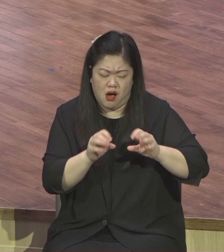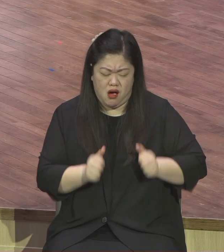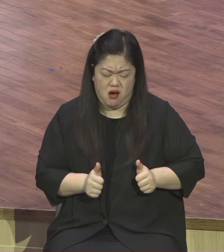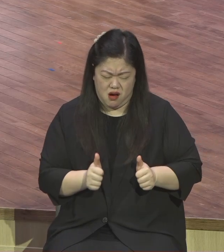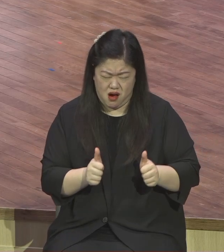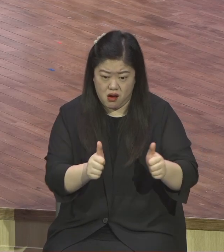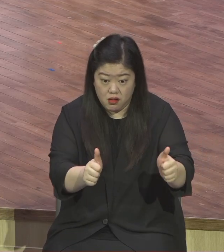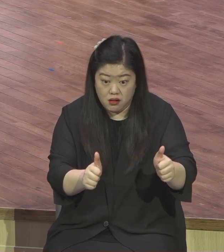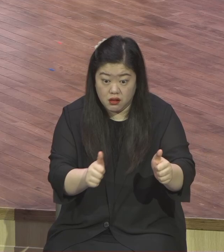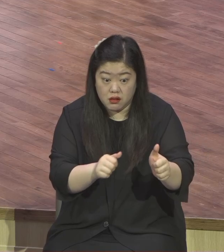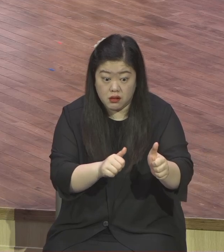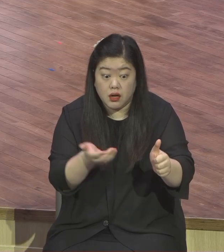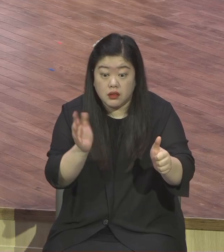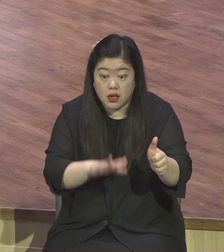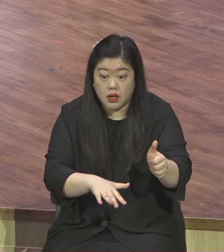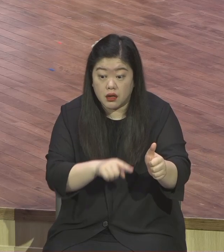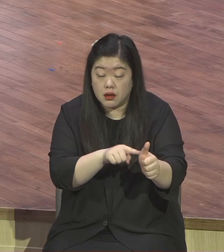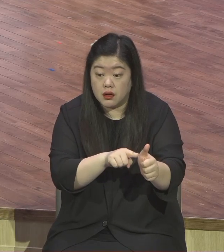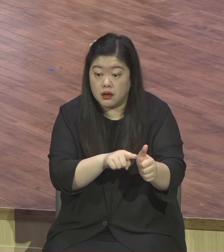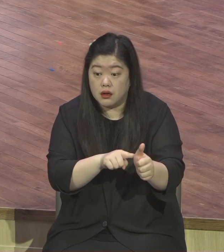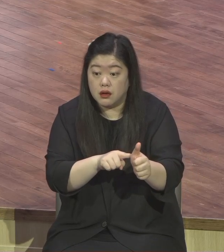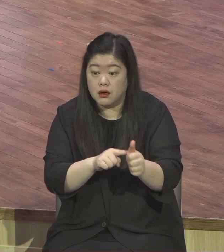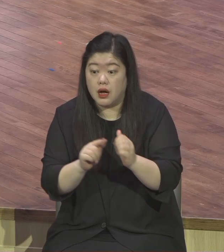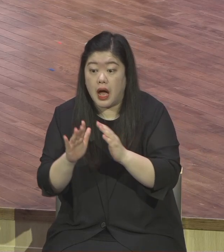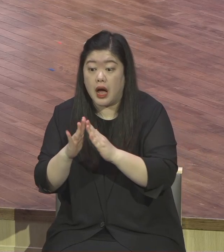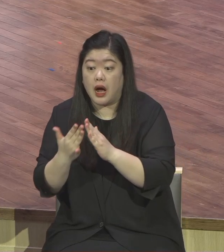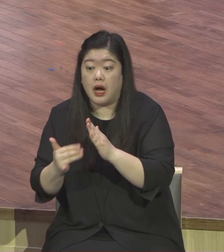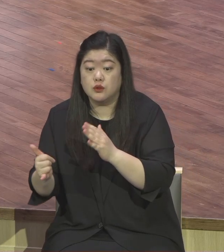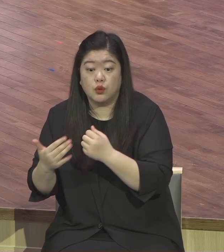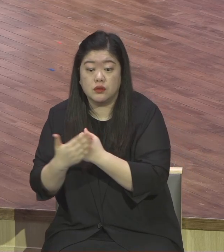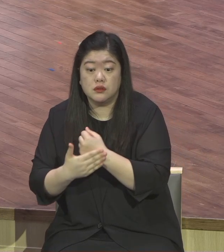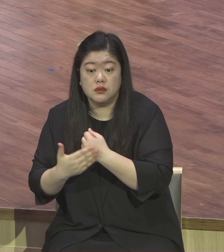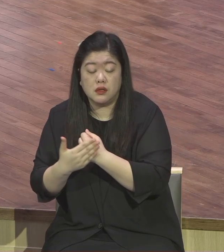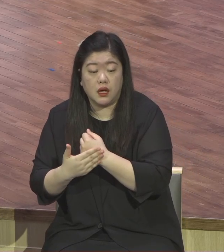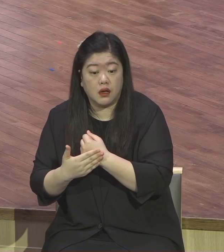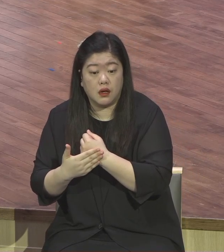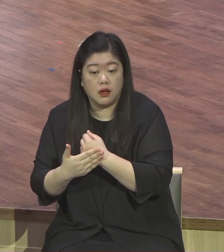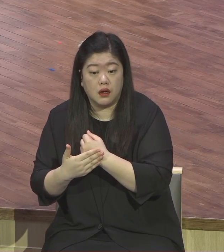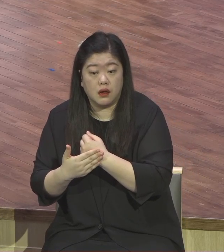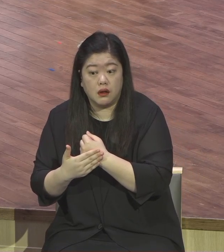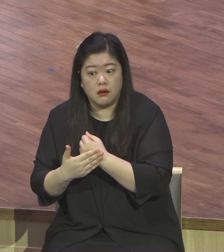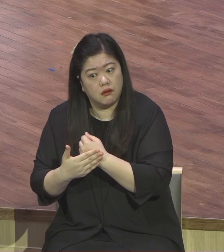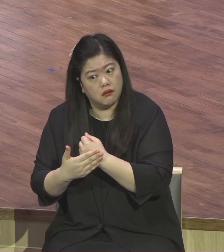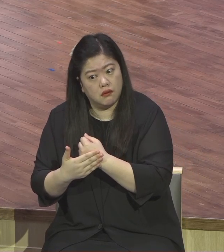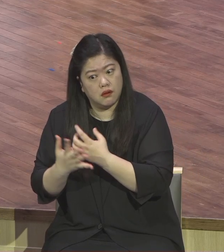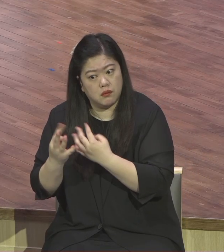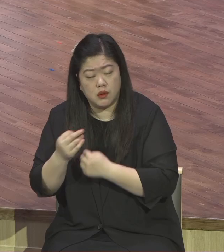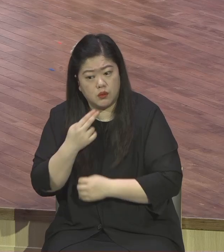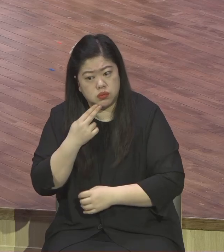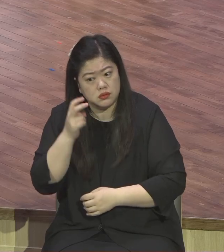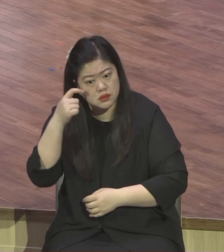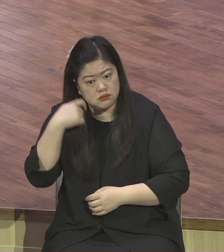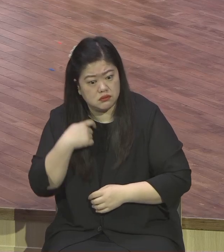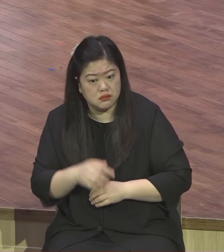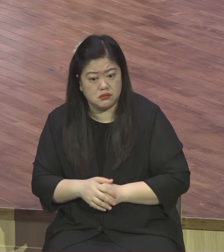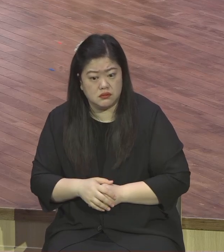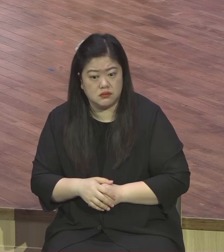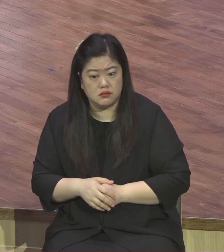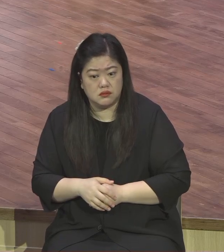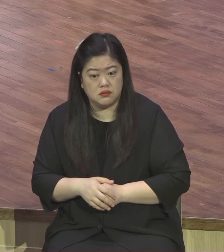저거 남편들 생각해요 저거 아버지로 생각해요 맞지요 그러나 영적으로